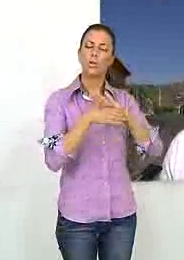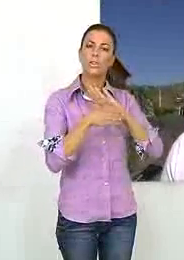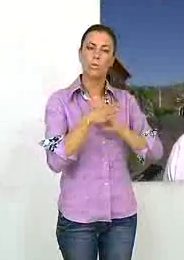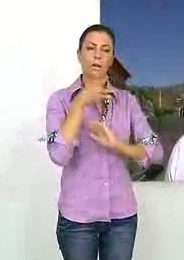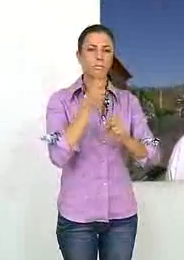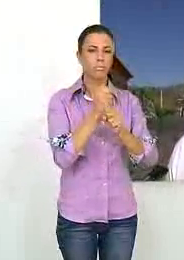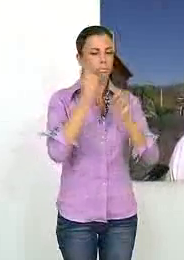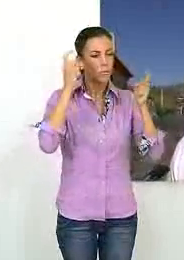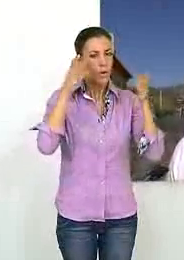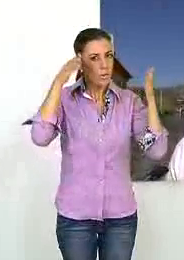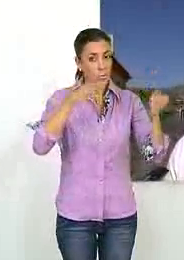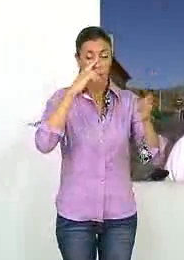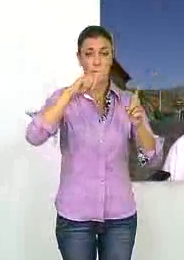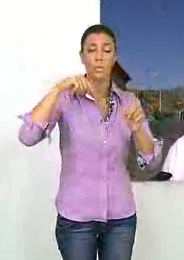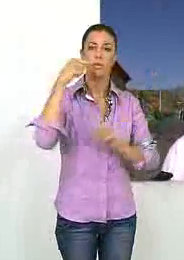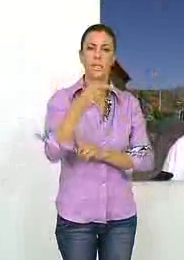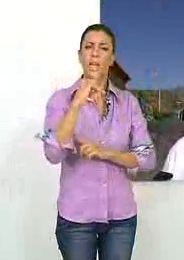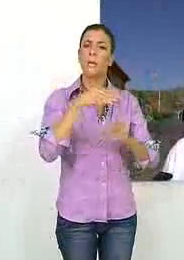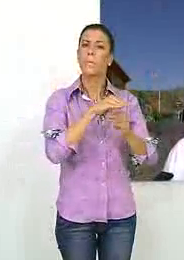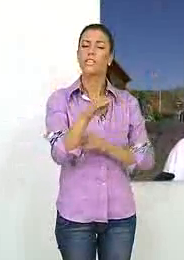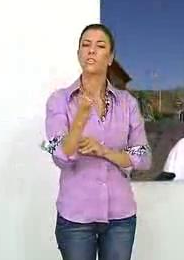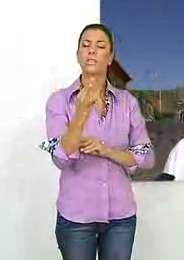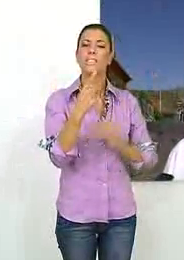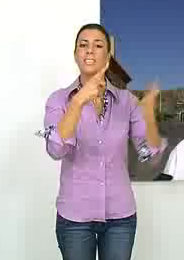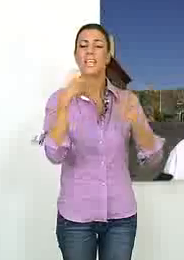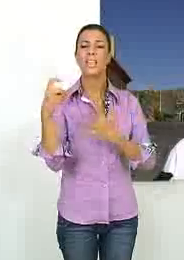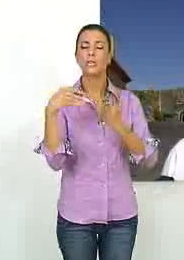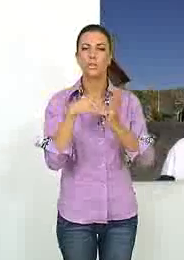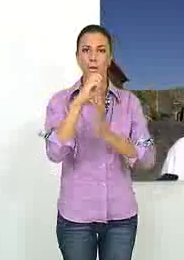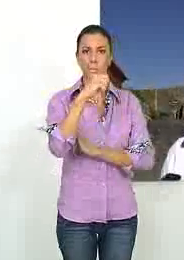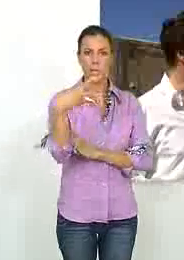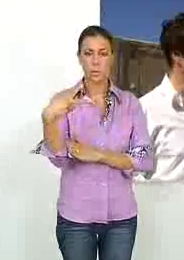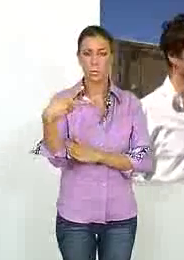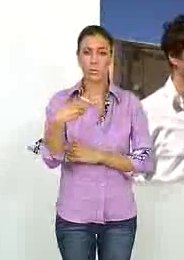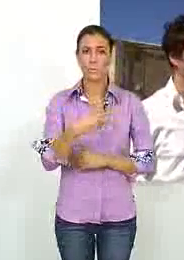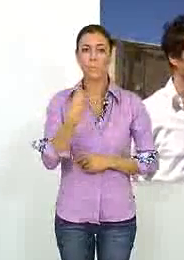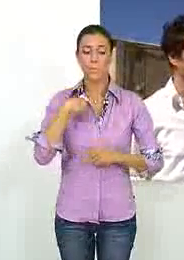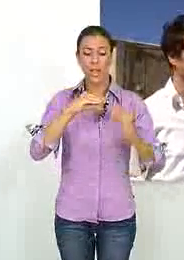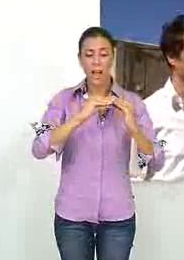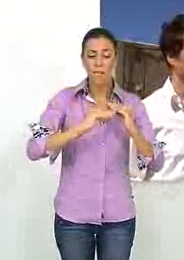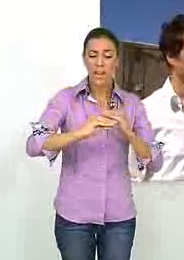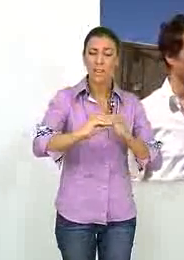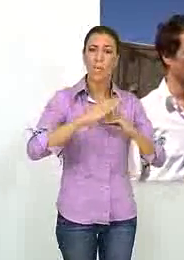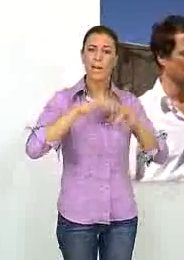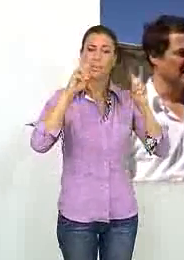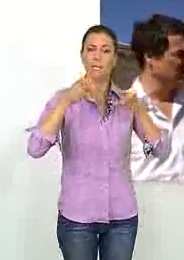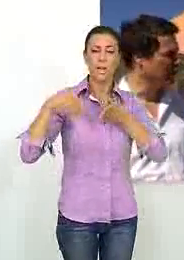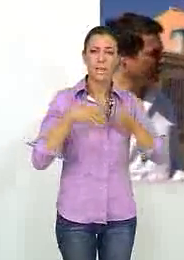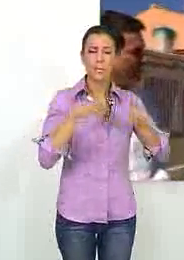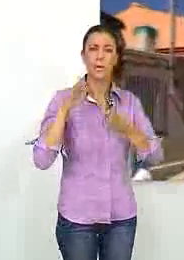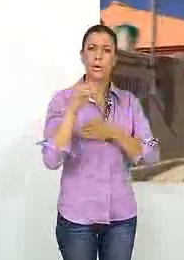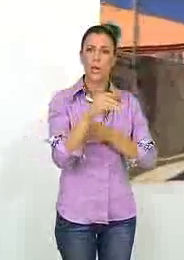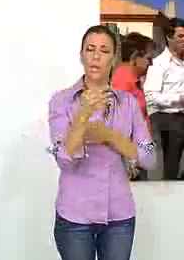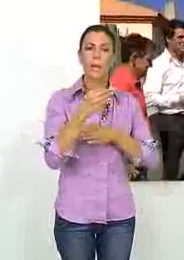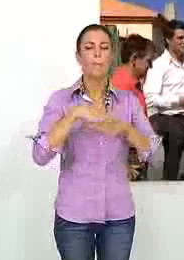labor el próximo año para lo que hay una inversión de 600.000 euros. El asfaltado de caminos rurales se redunda